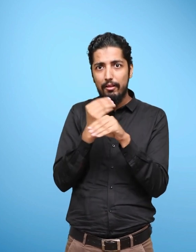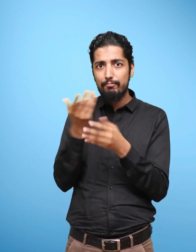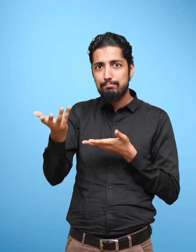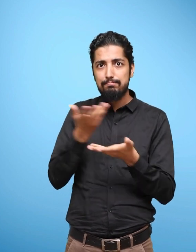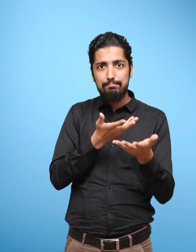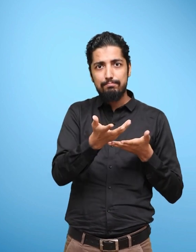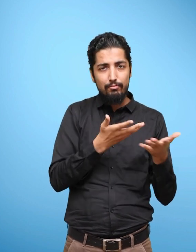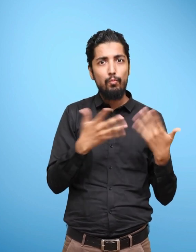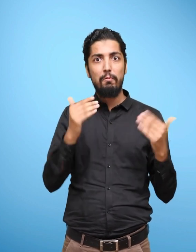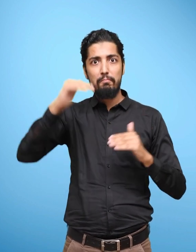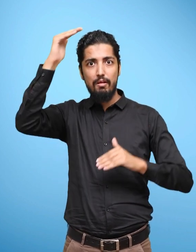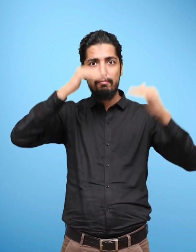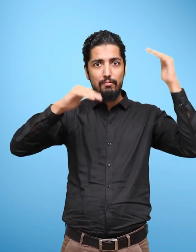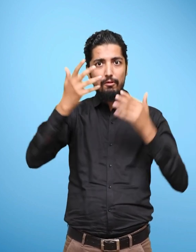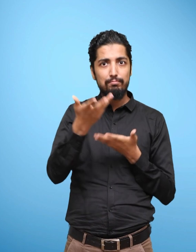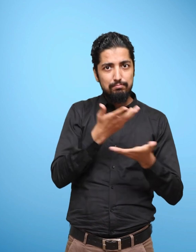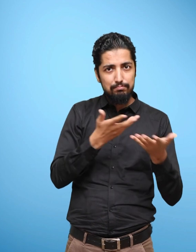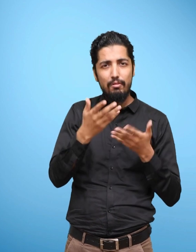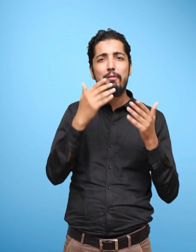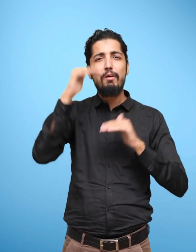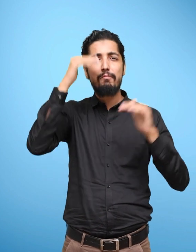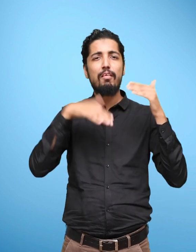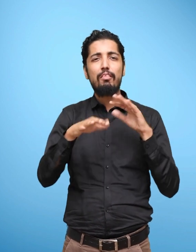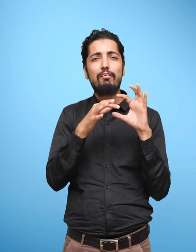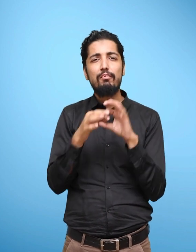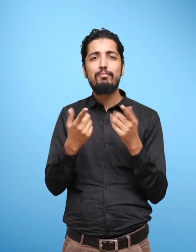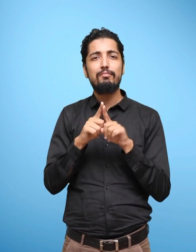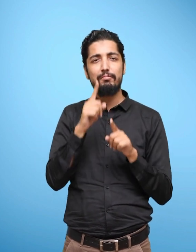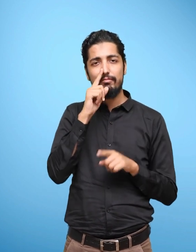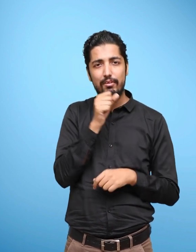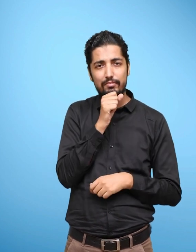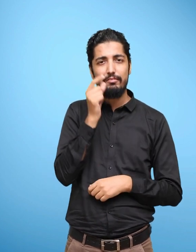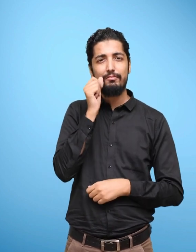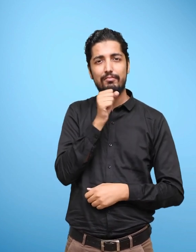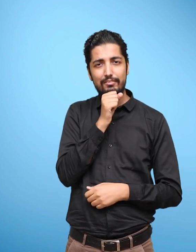TV Playing with Mobile Toys And games